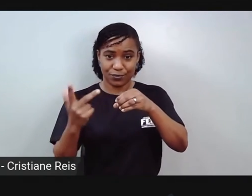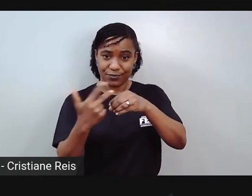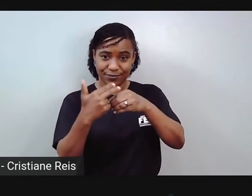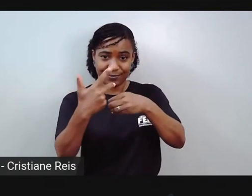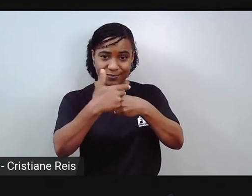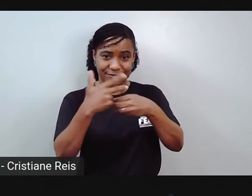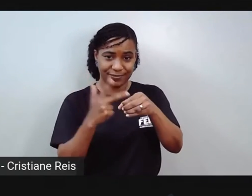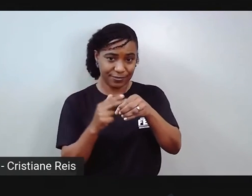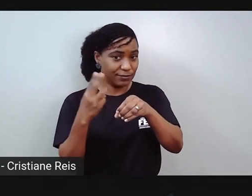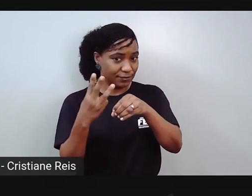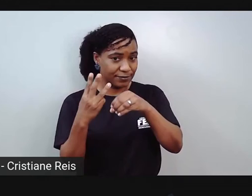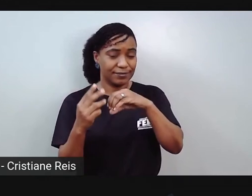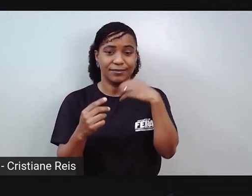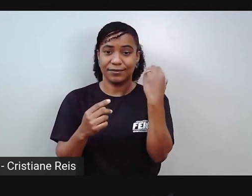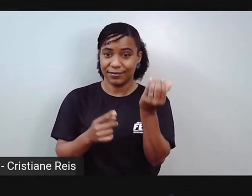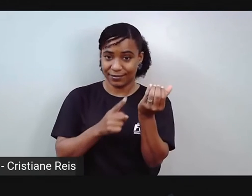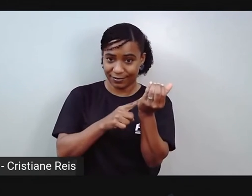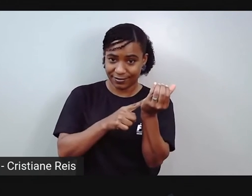lado.